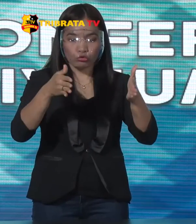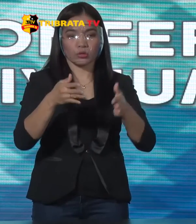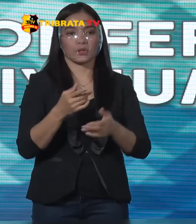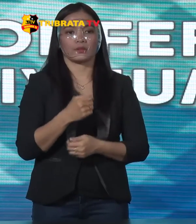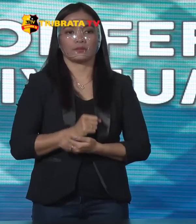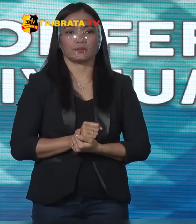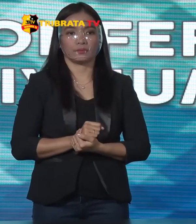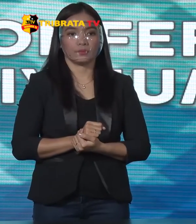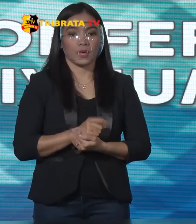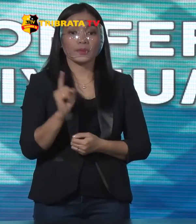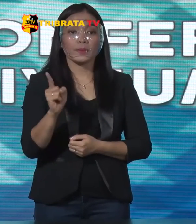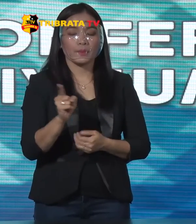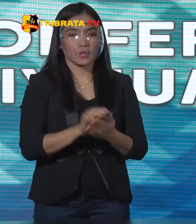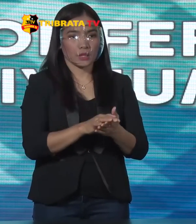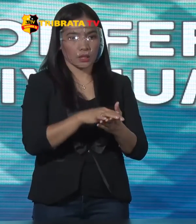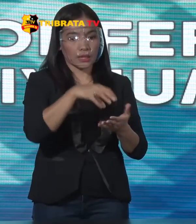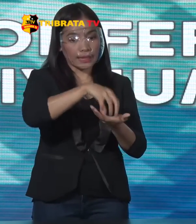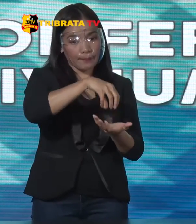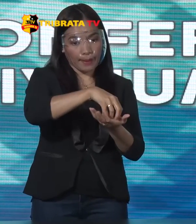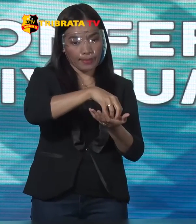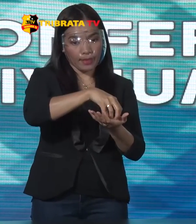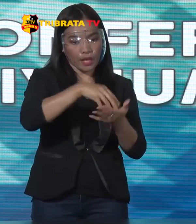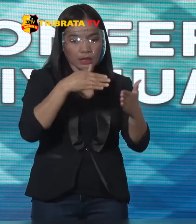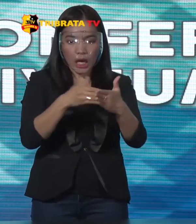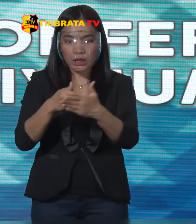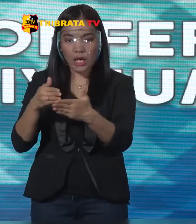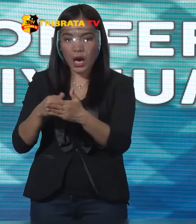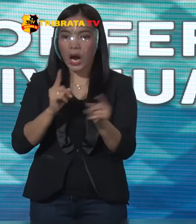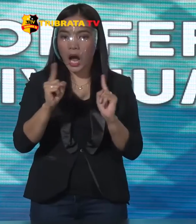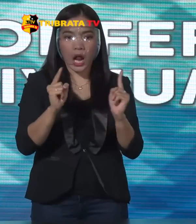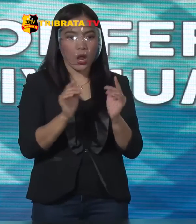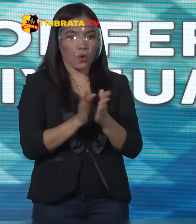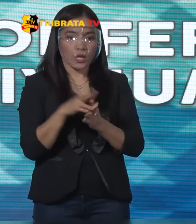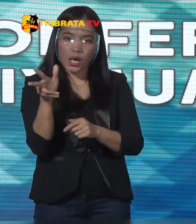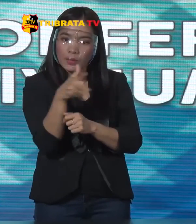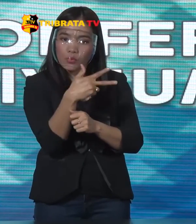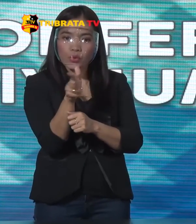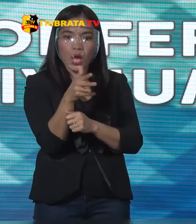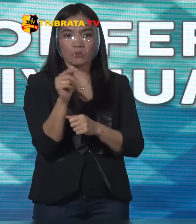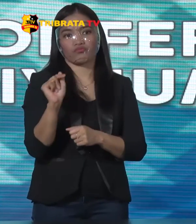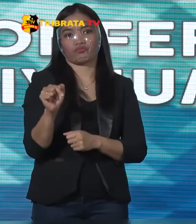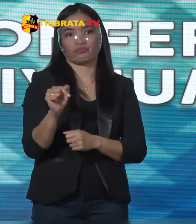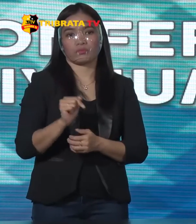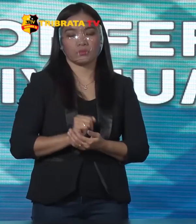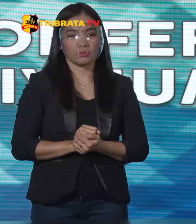itu Pak Karena Di beberapa titik Penyekatan Hanya dilakukan Ketika Tim media Liputan aja Jadi